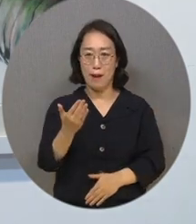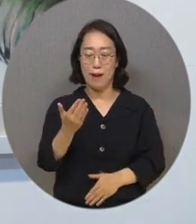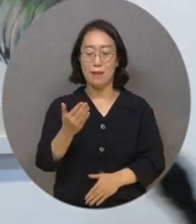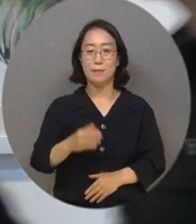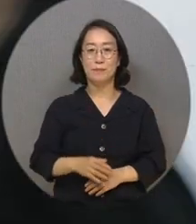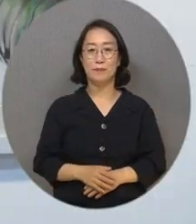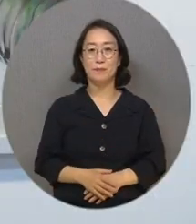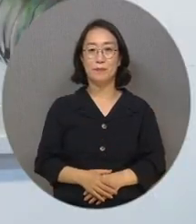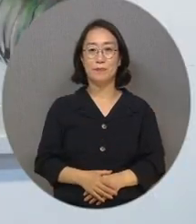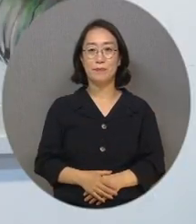이종혜입니다.